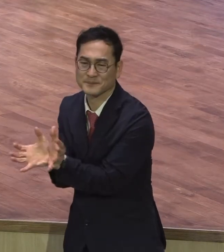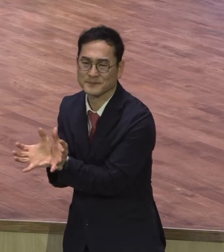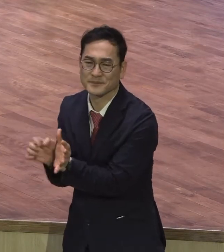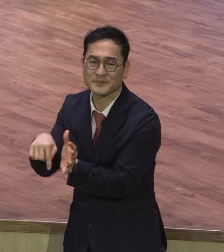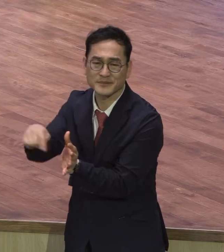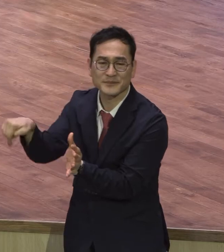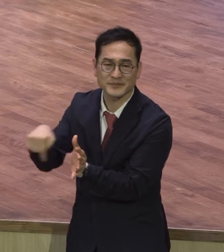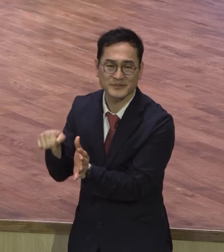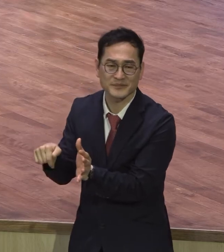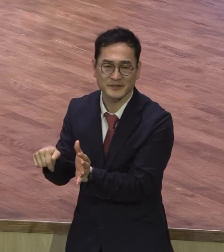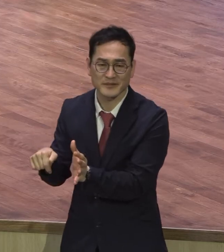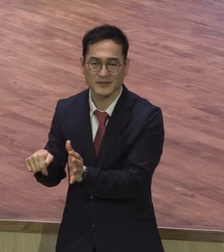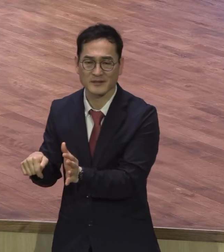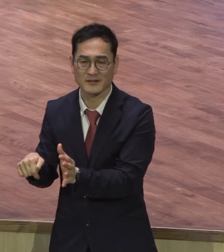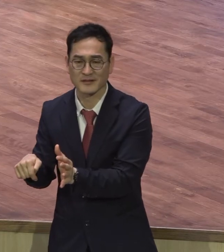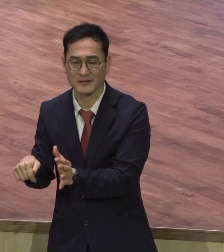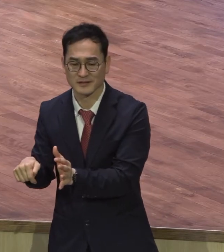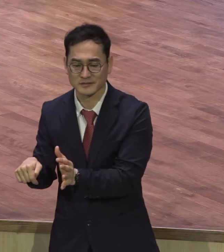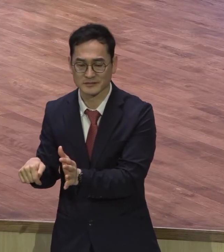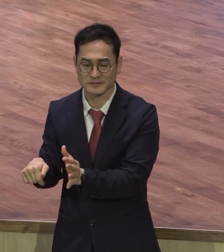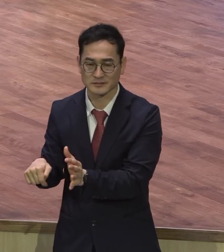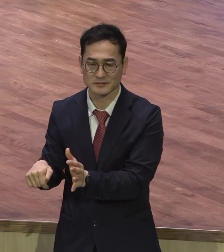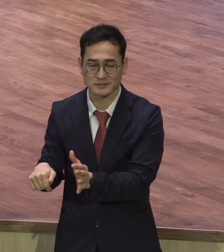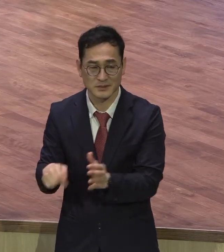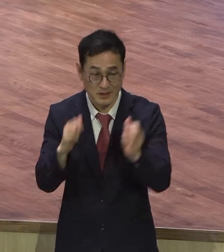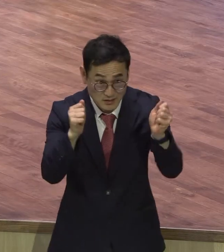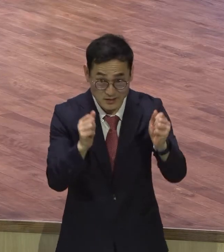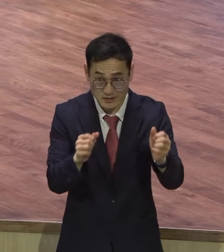그냥 무슨 무속 전도는요. 아무나 하는 거 아니에요.